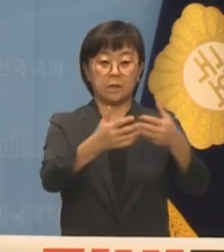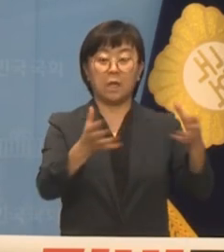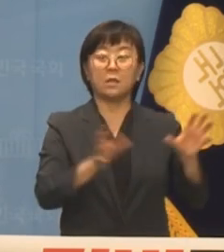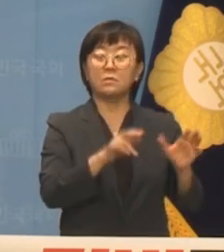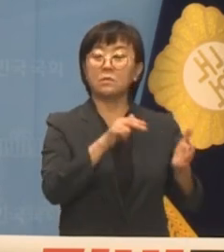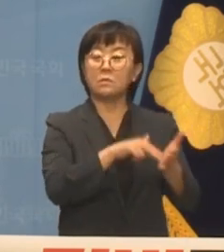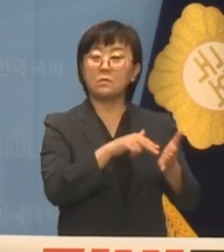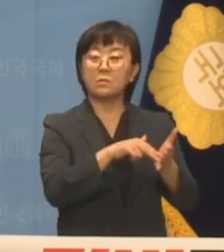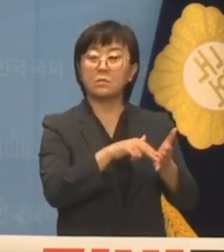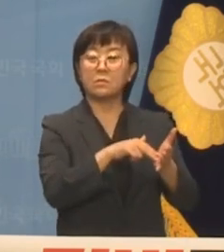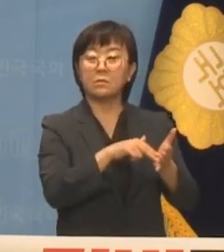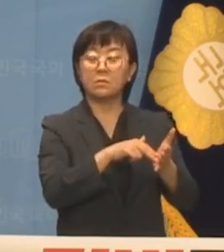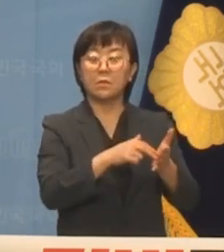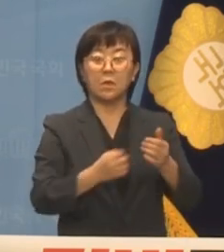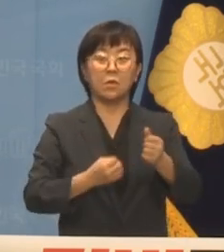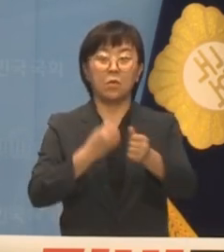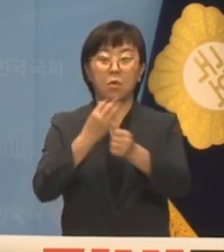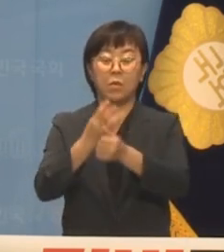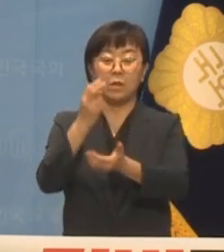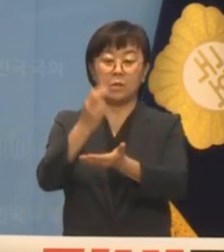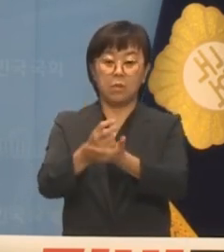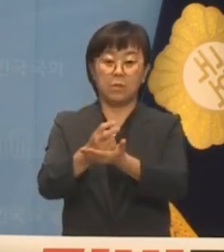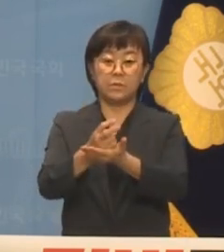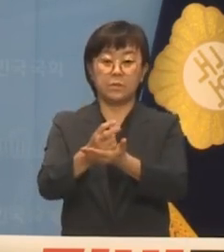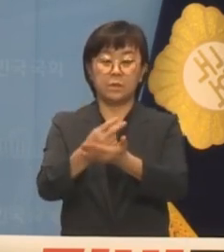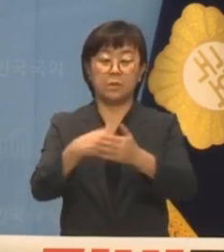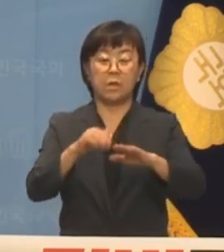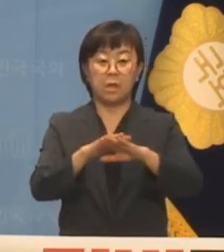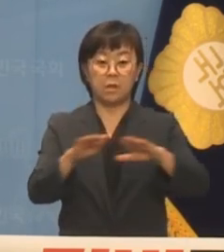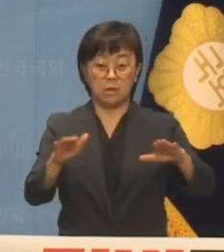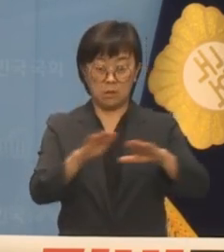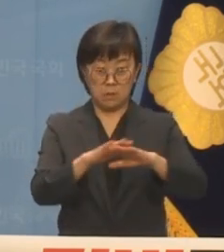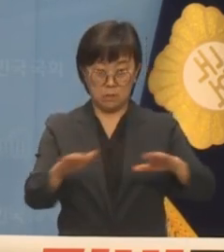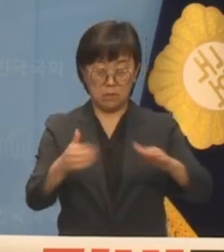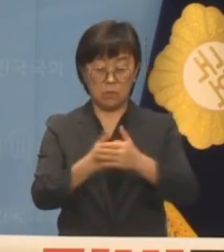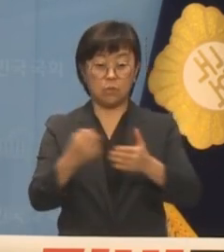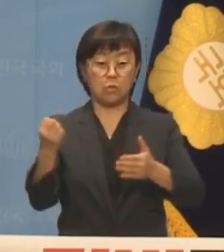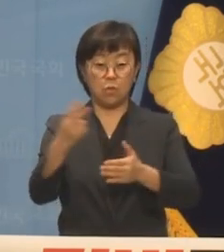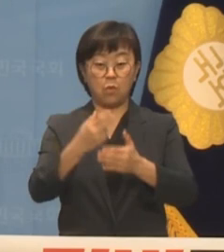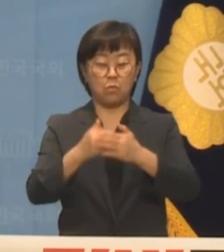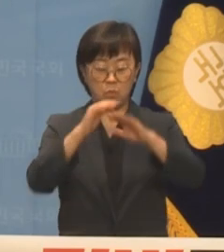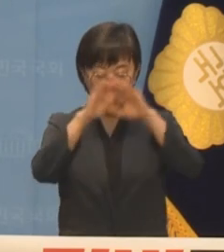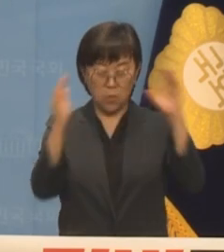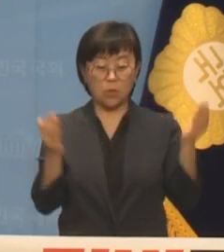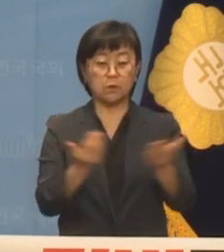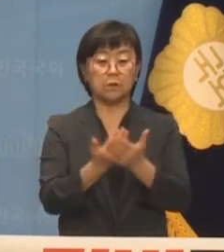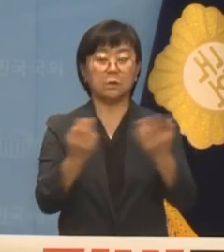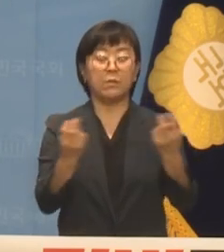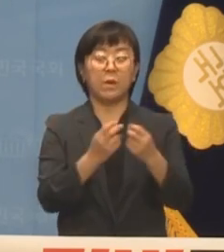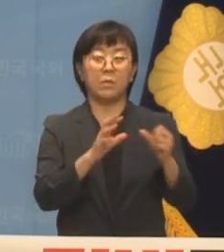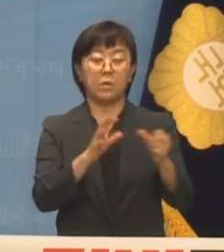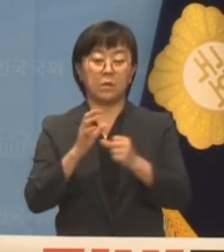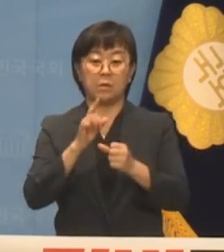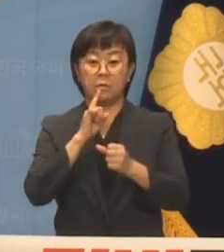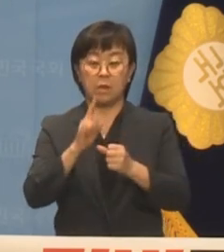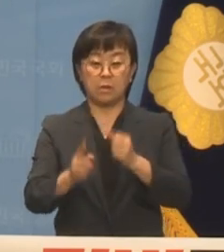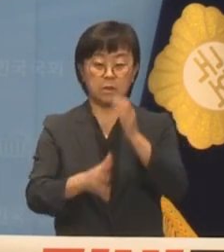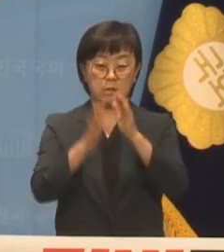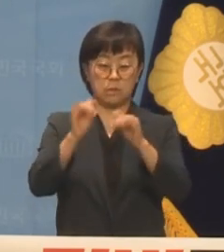고발 등 법적 조치를 포함해서 가능한 모든 수단을 동원할 것이라고